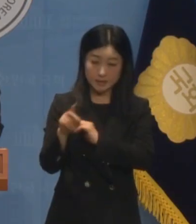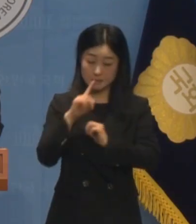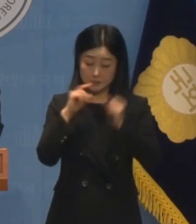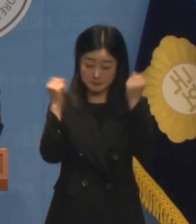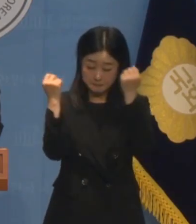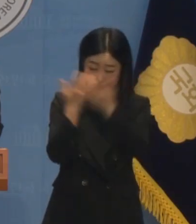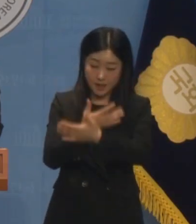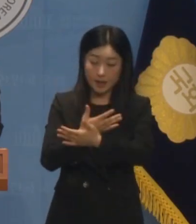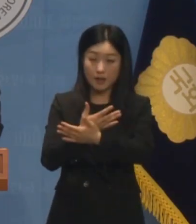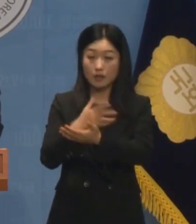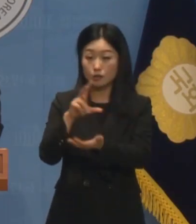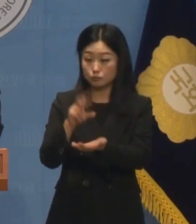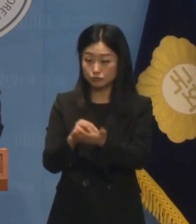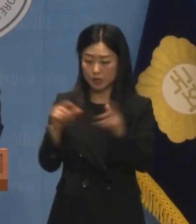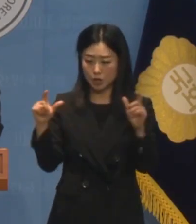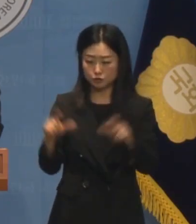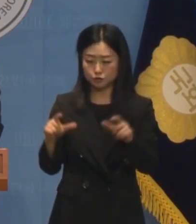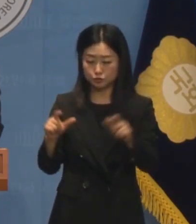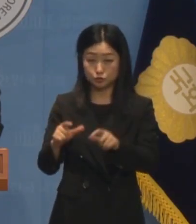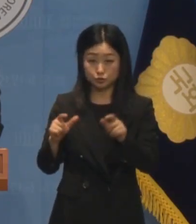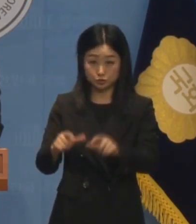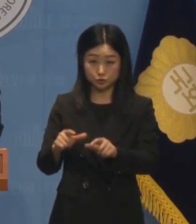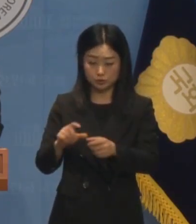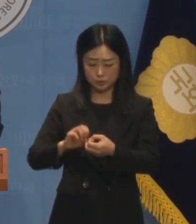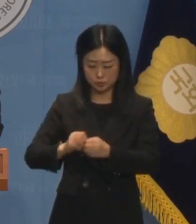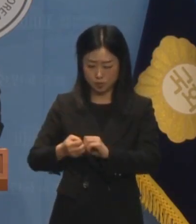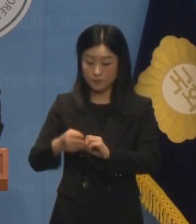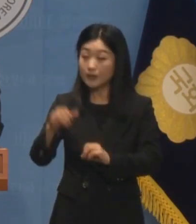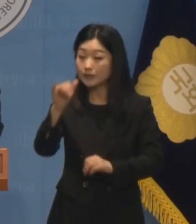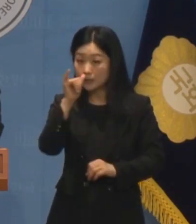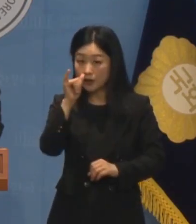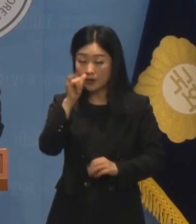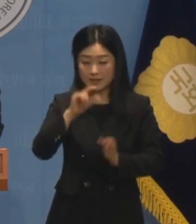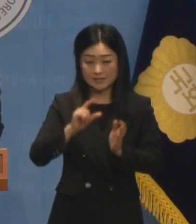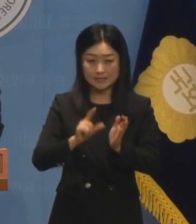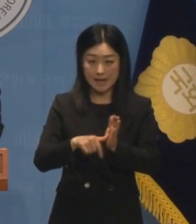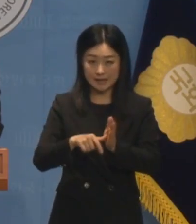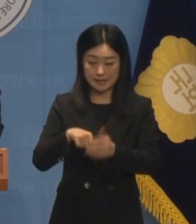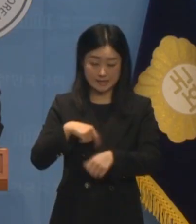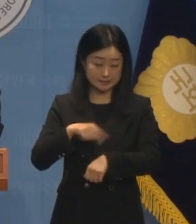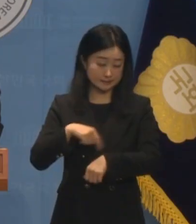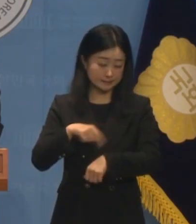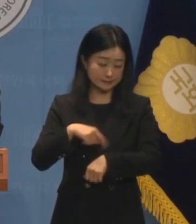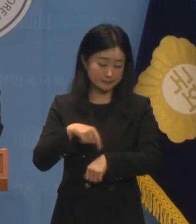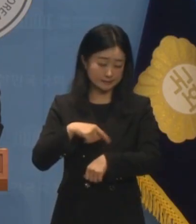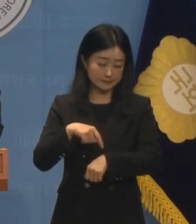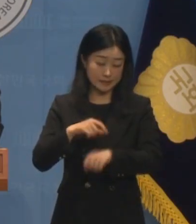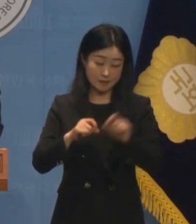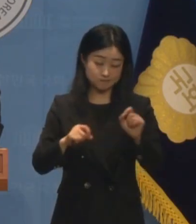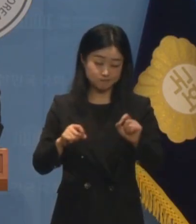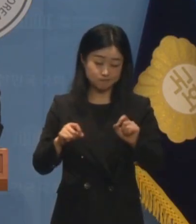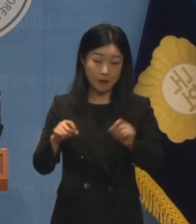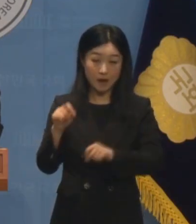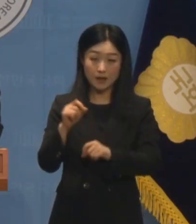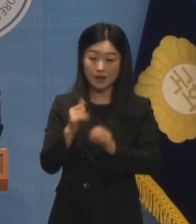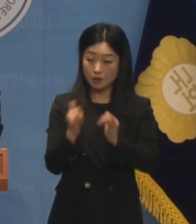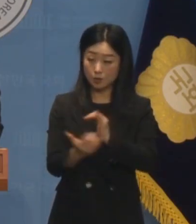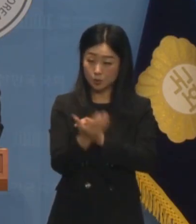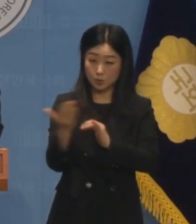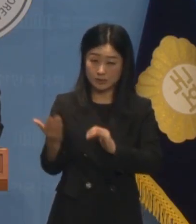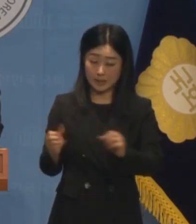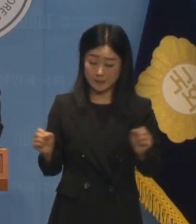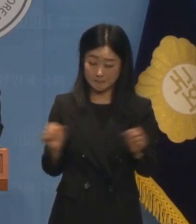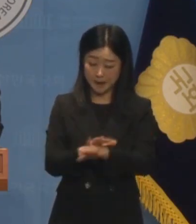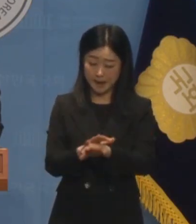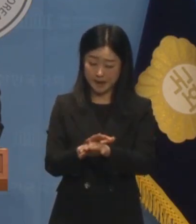문제를 축소 왜곡하려는 꼼수이며 시간 끌기로 여론 조작의 흔적을 치우려는 것 아니냐 하는